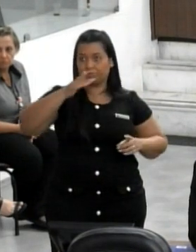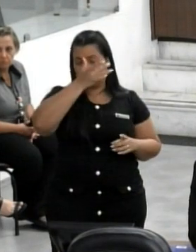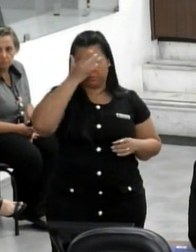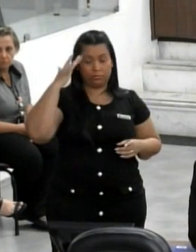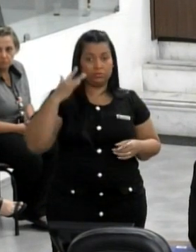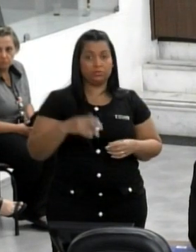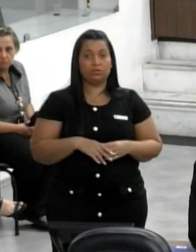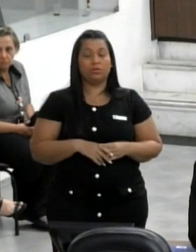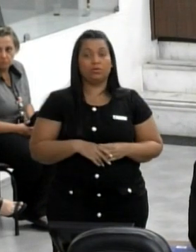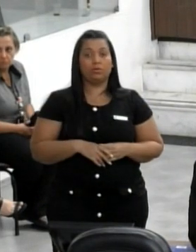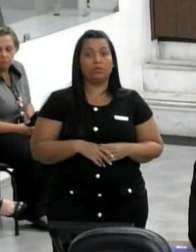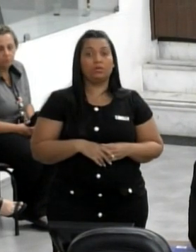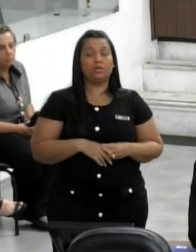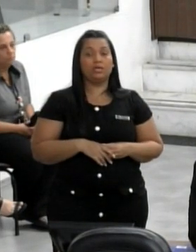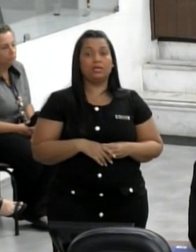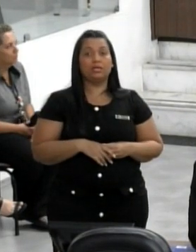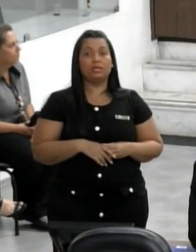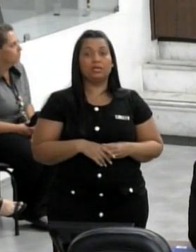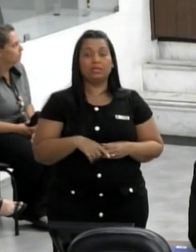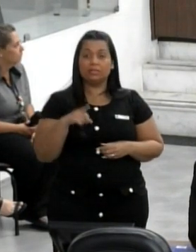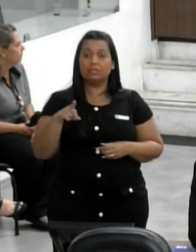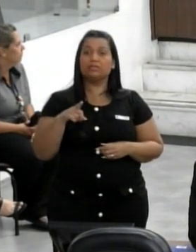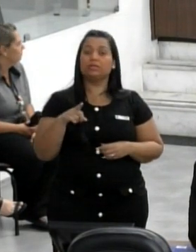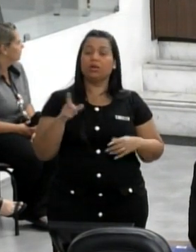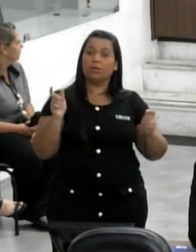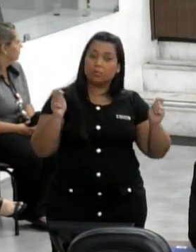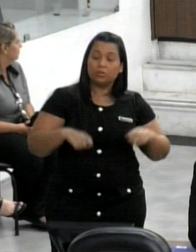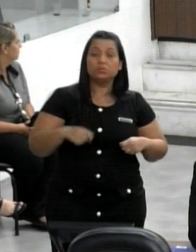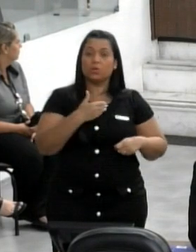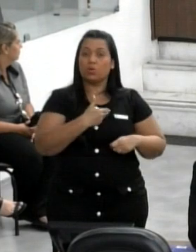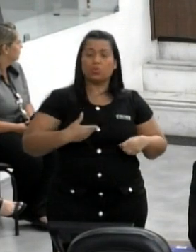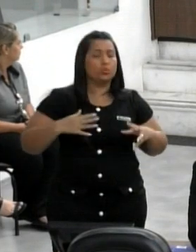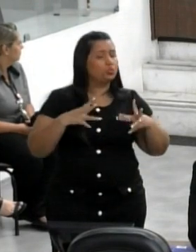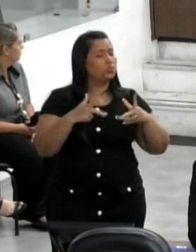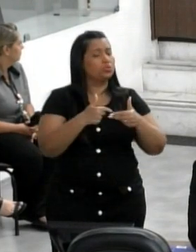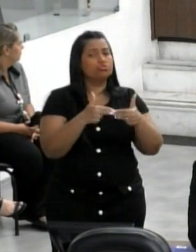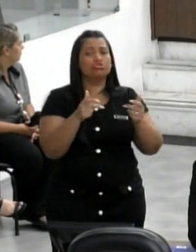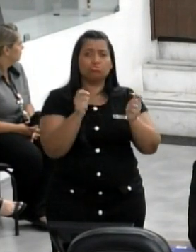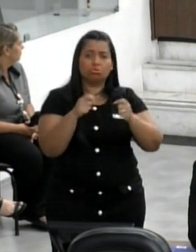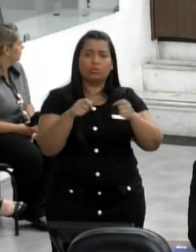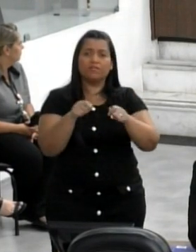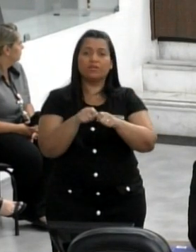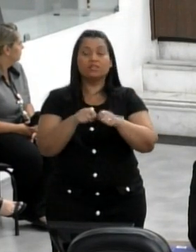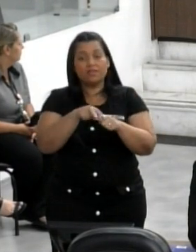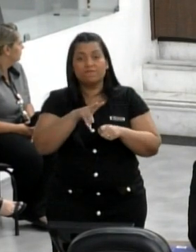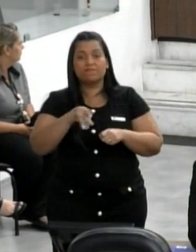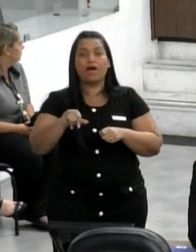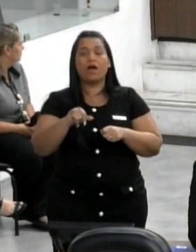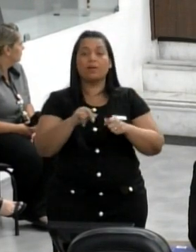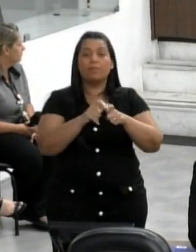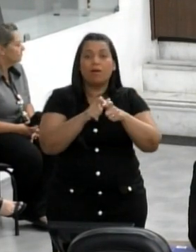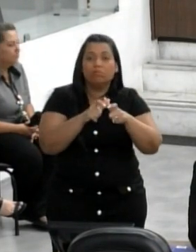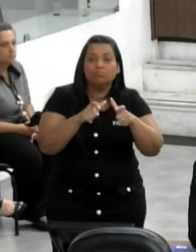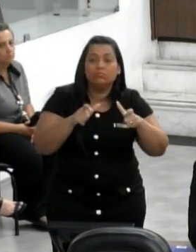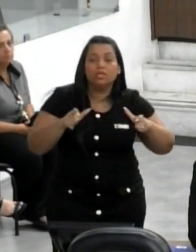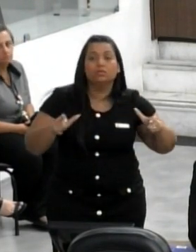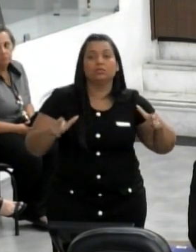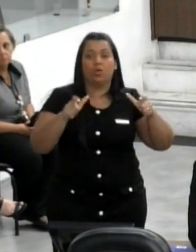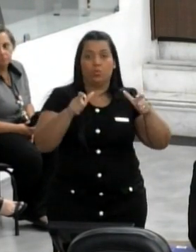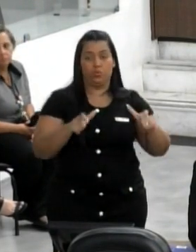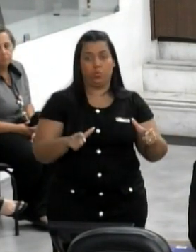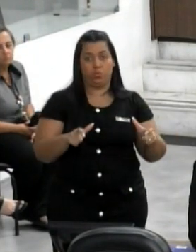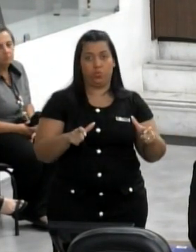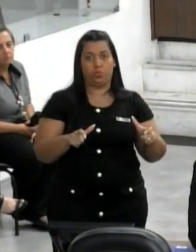e esteve no lar ontem dizendo que dentro da possibilidade do governo, tudo que for possível, vai ser feito para ampliar o espaço do lar,